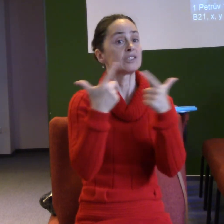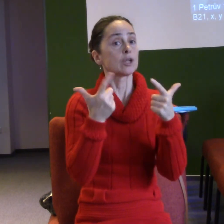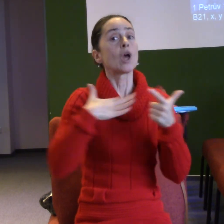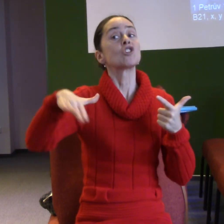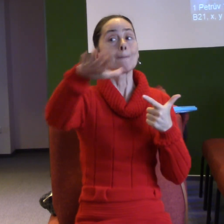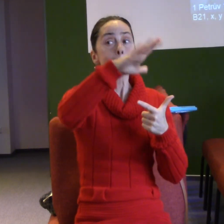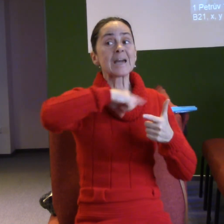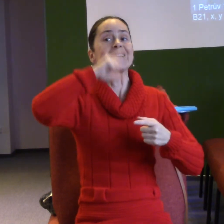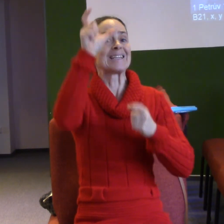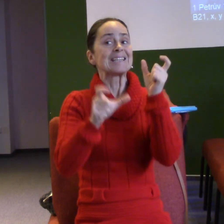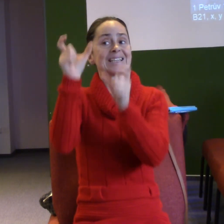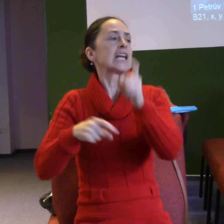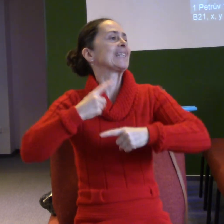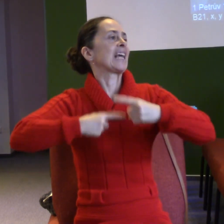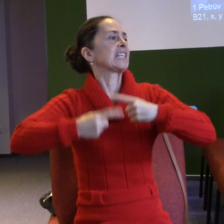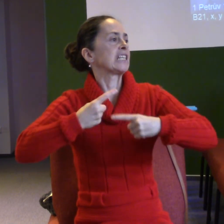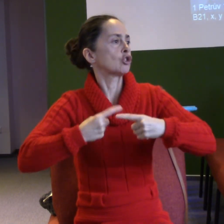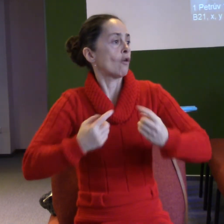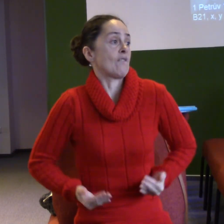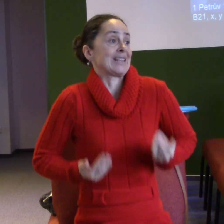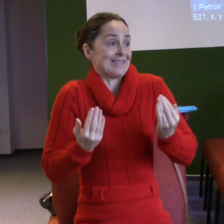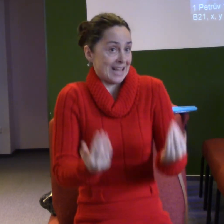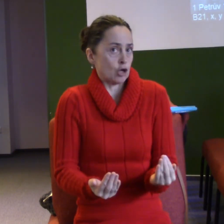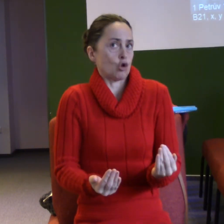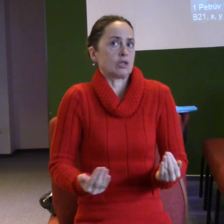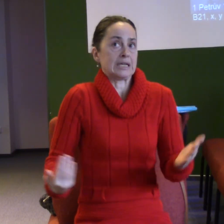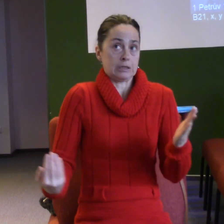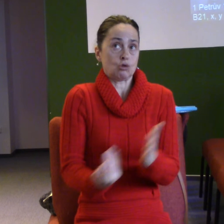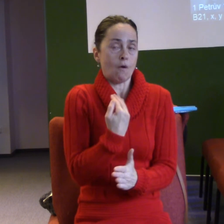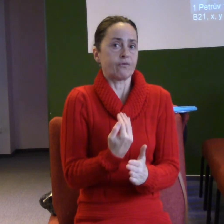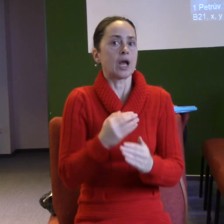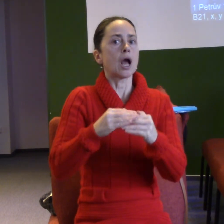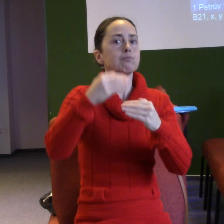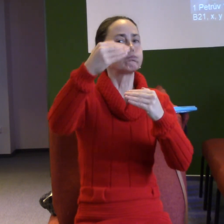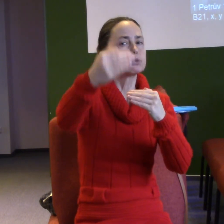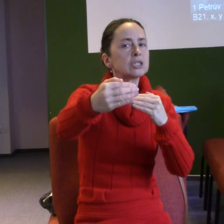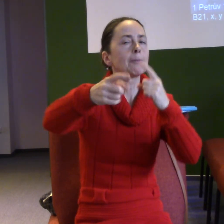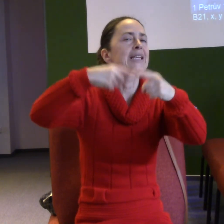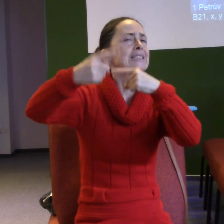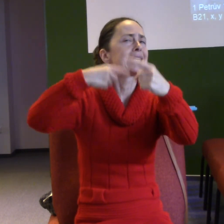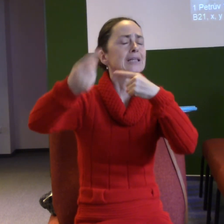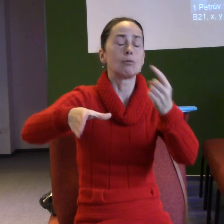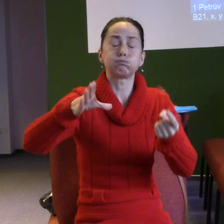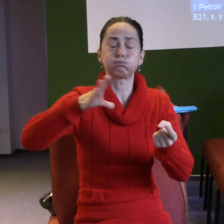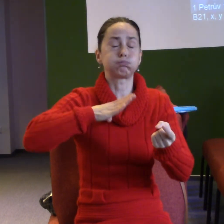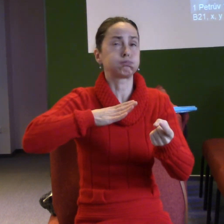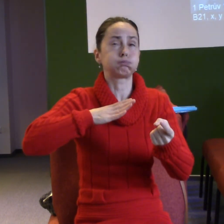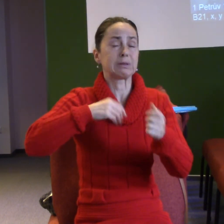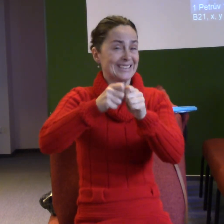Bohu narodili, tak najednou před nám je obrovské dědictví, které nemůže nikdo a nic zničit. Které je čisté,